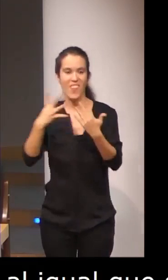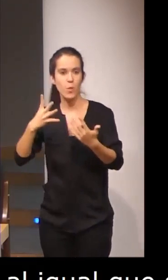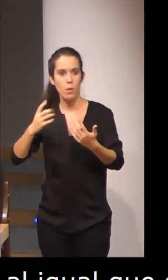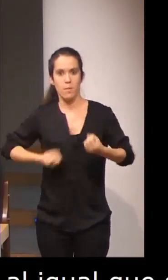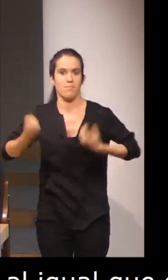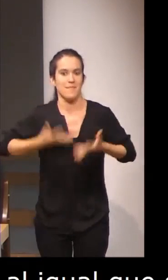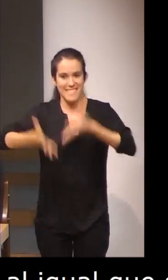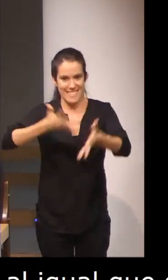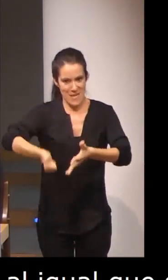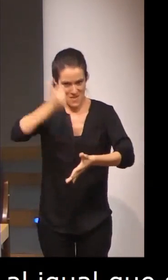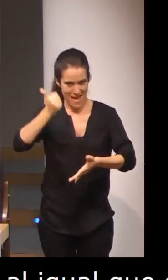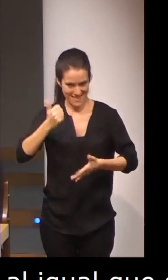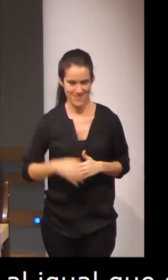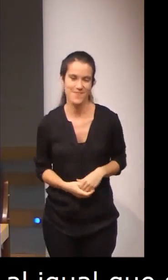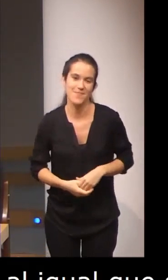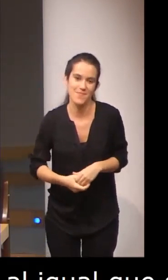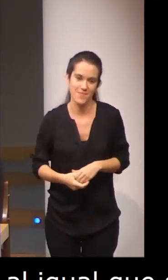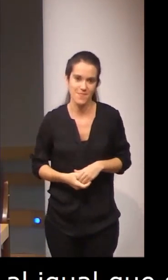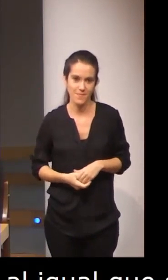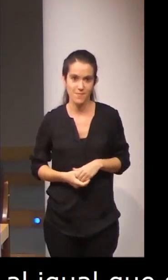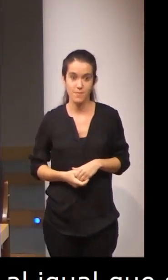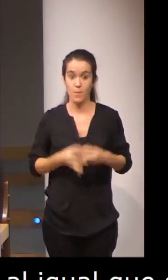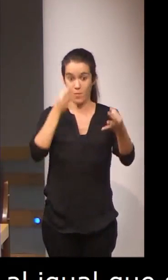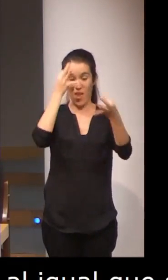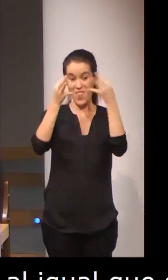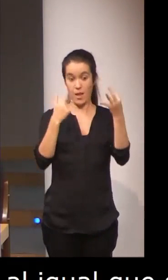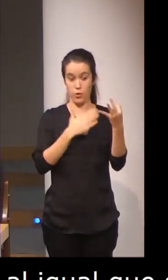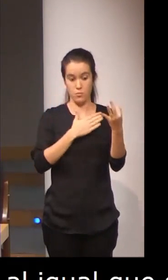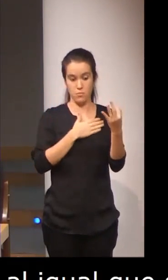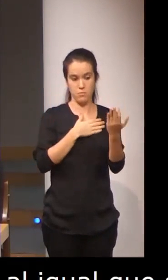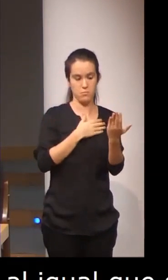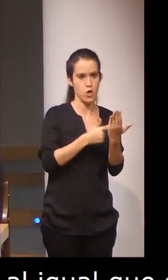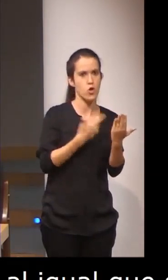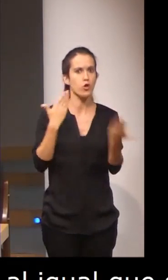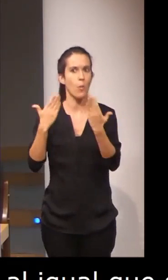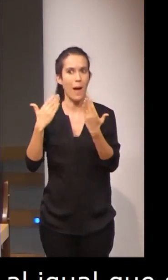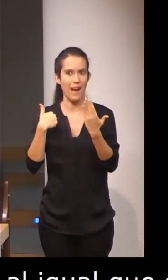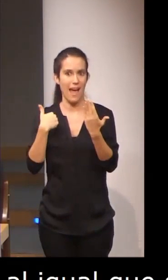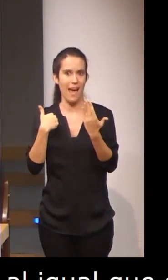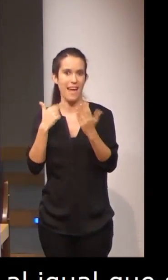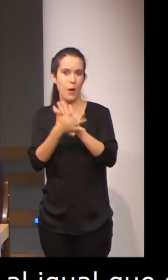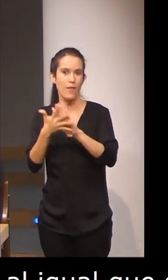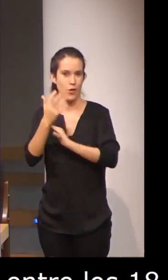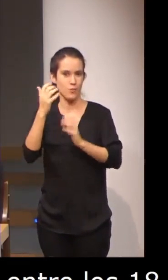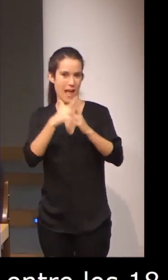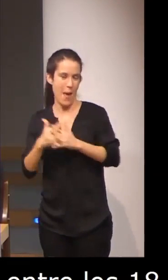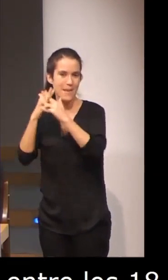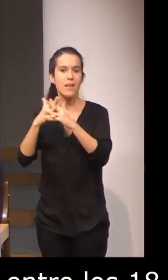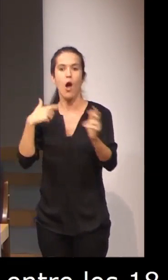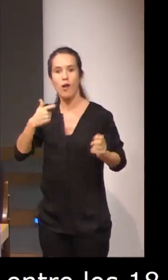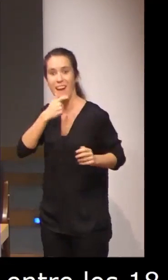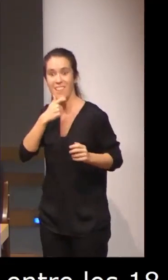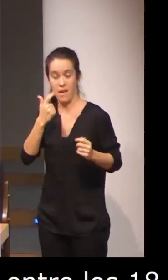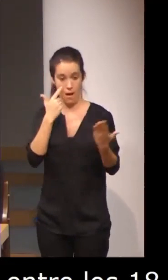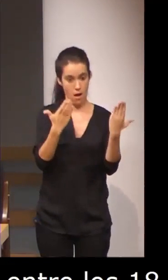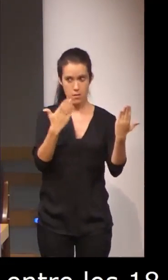Si comparamos los datos que hemos obtenido con los que se obtienen en la lengua de signo americana y en lengua de signo británica, nuestros niños parecen que